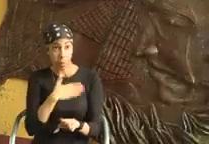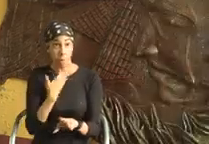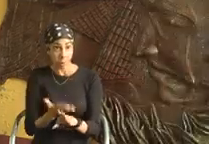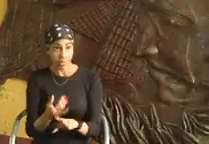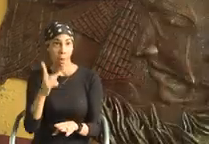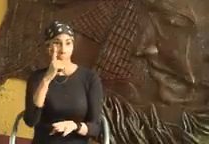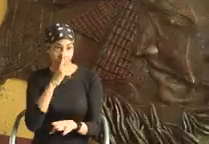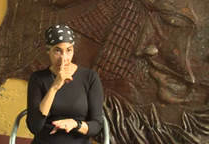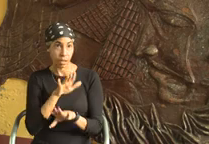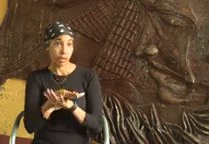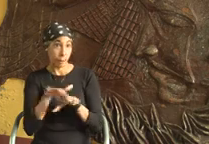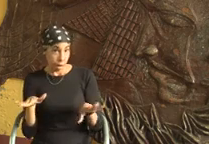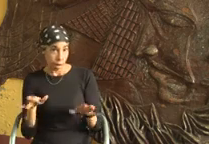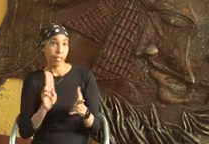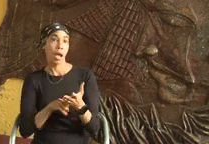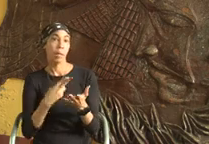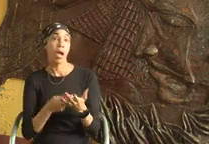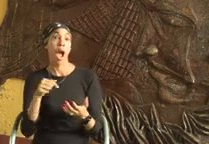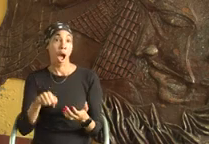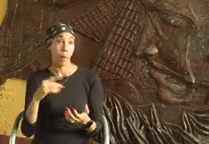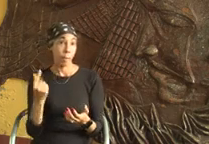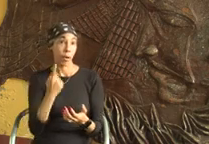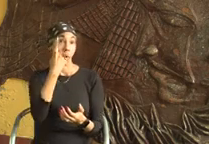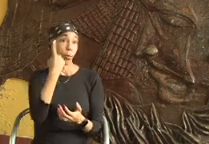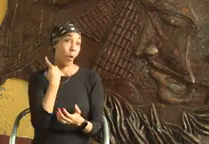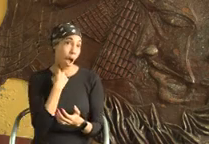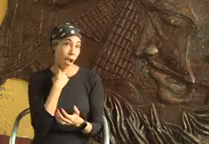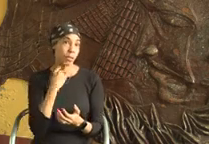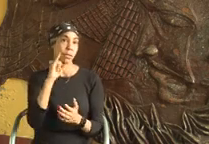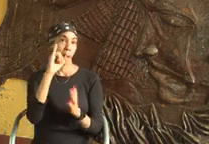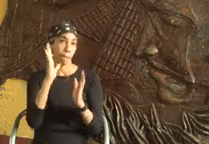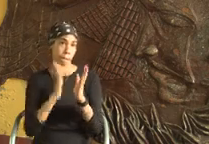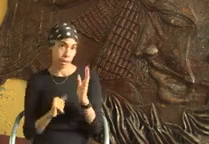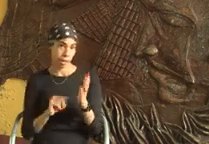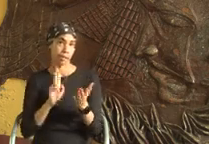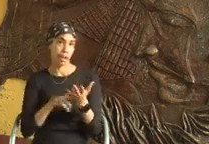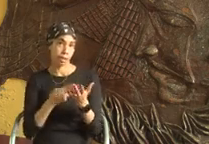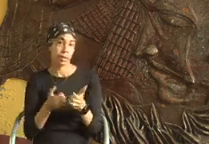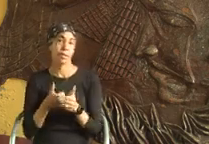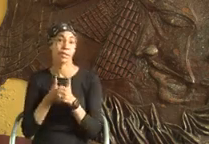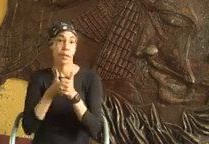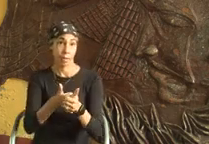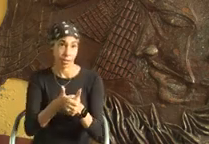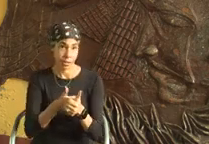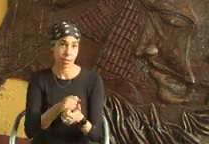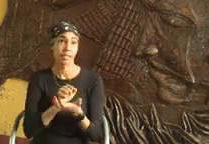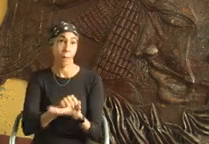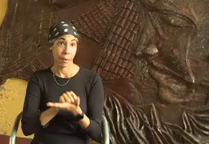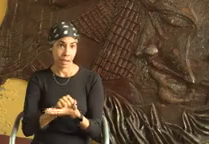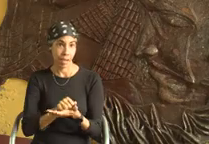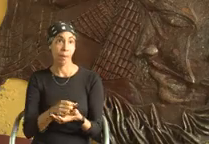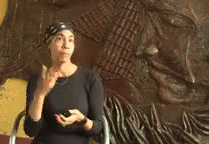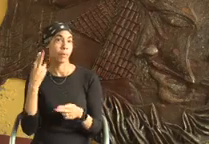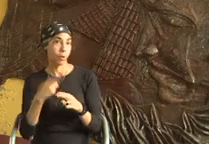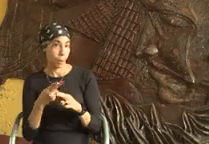aprobar la intérprete, hasta que ya al fin, hace un año y seis meses, es que la tengo junto a mí